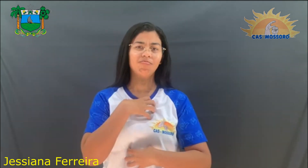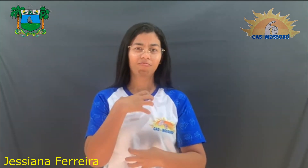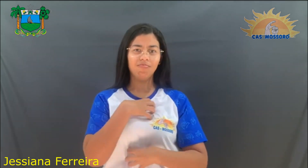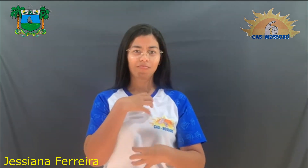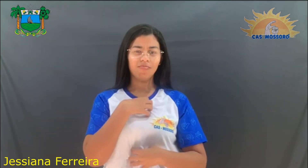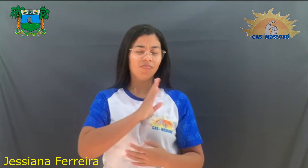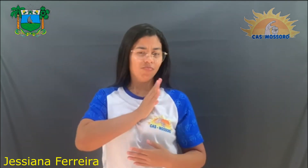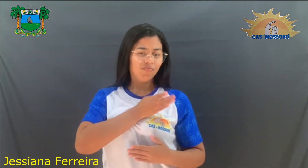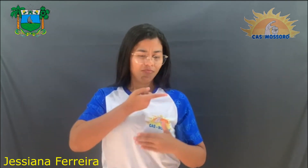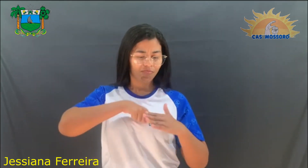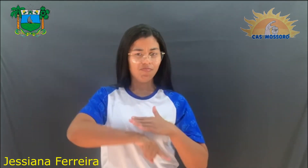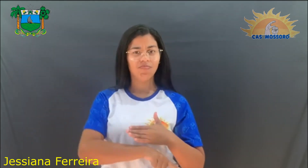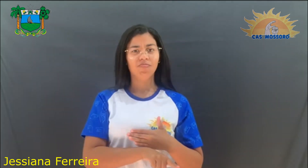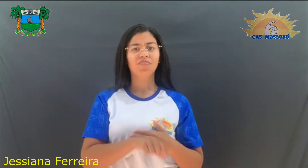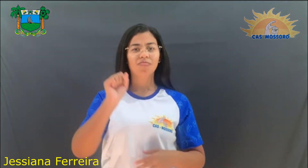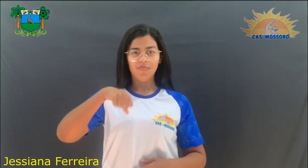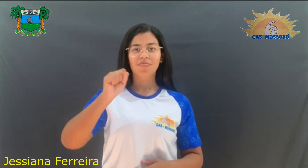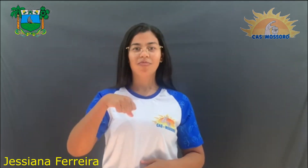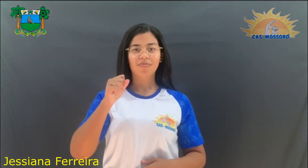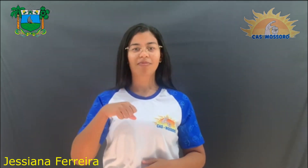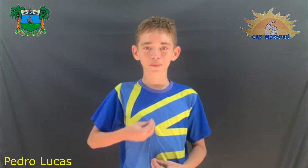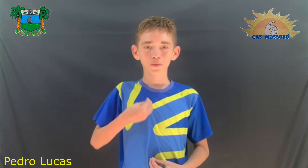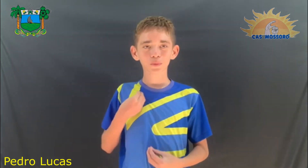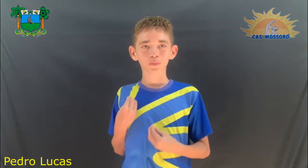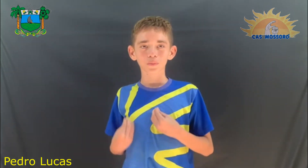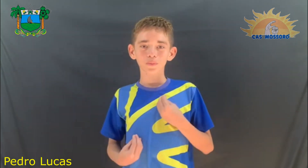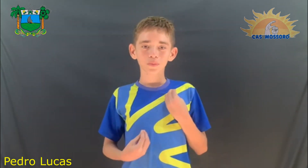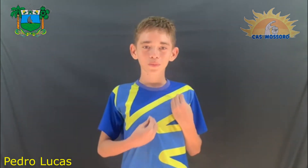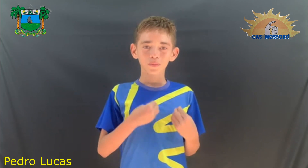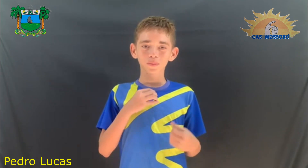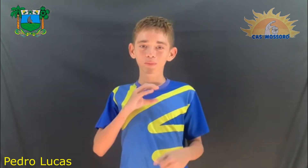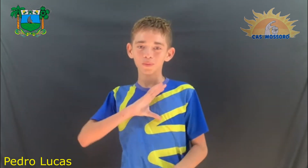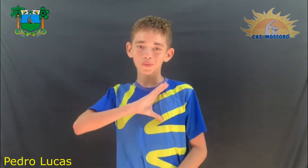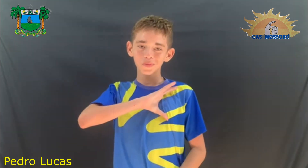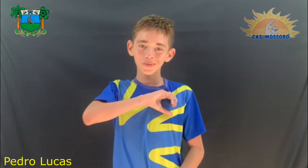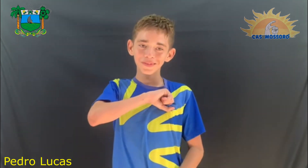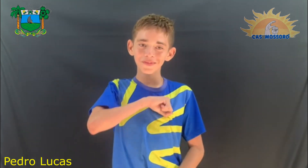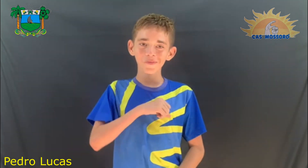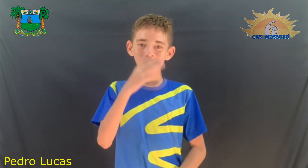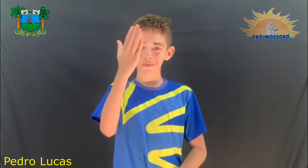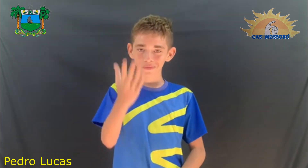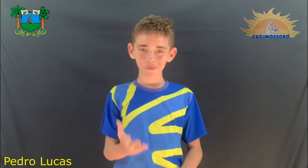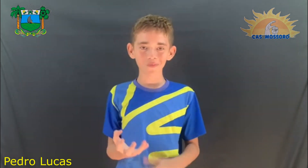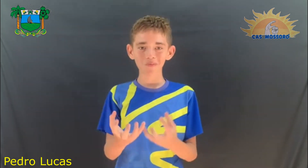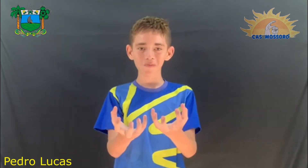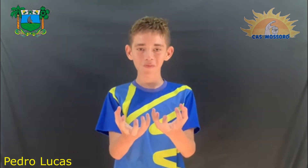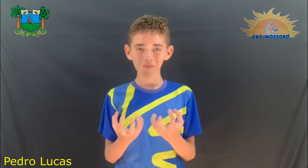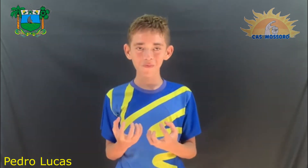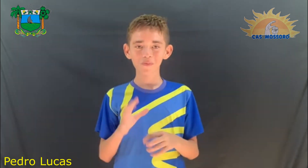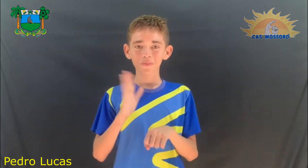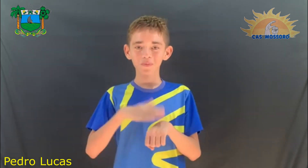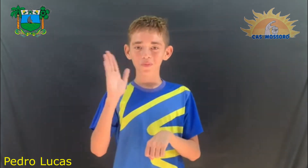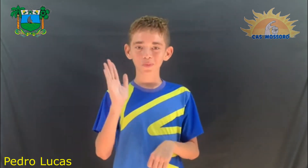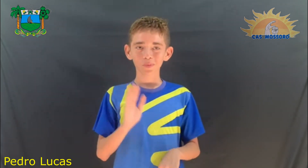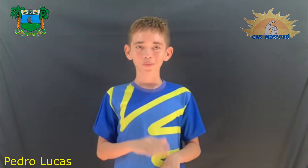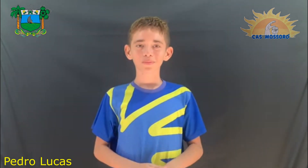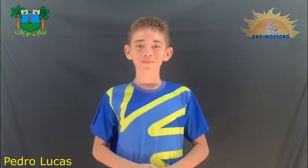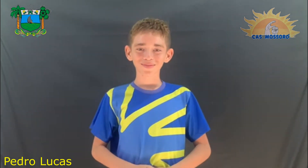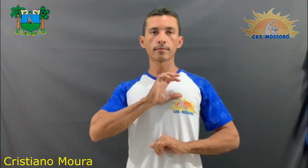sentir bem lá no fundo. Se eu vivesse mil vidas nesse mundo, não seria bastante pra te amar.